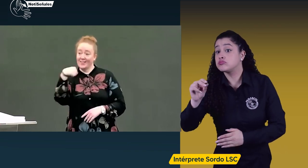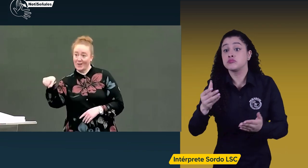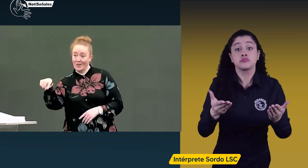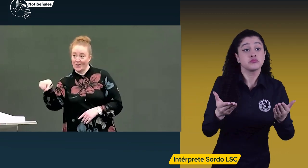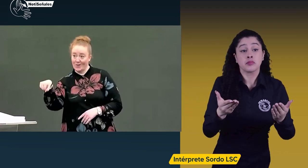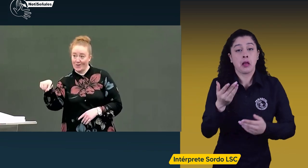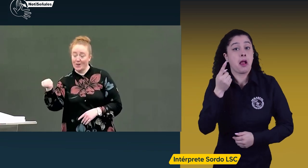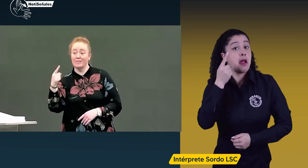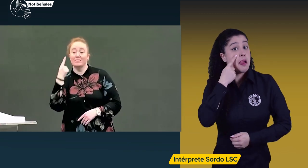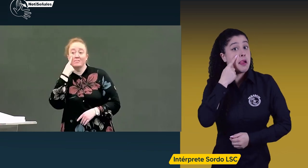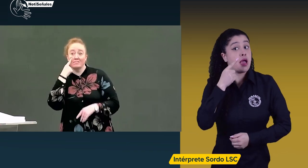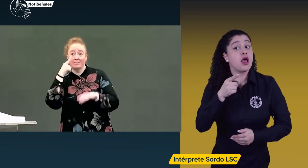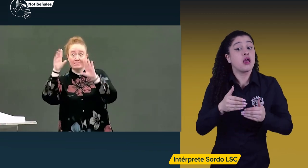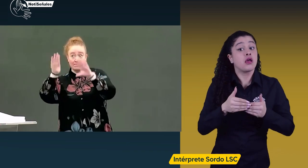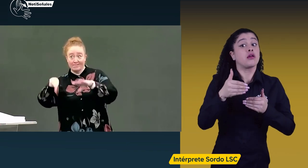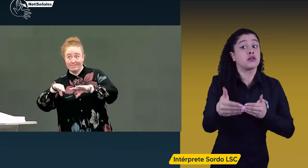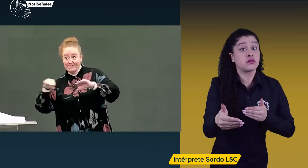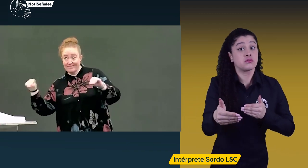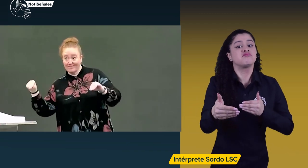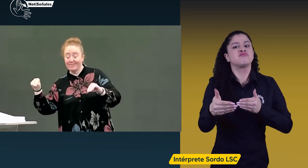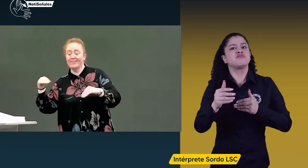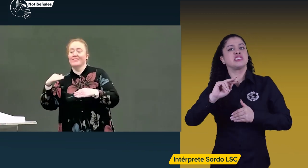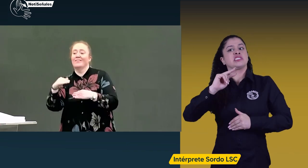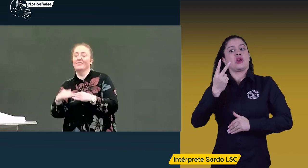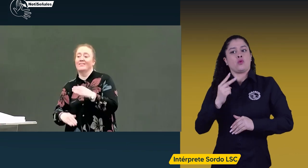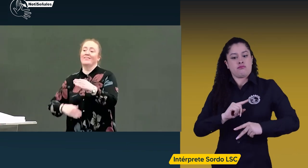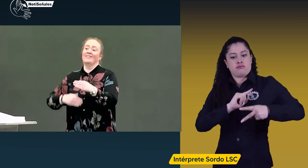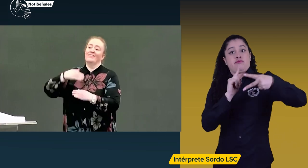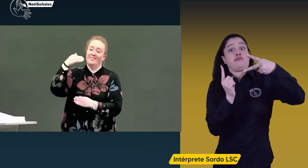o no. Después seguiremos con el segundo proceso.